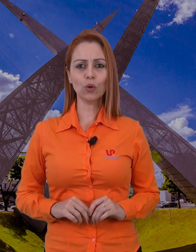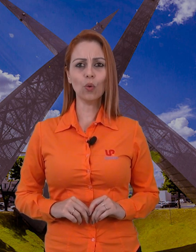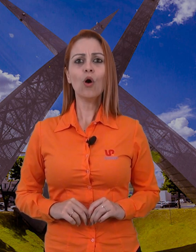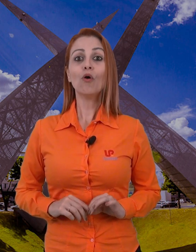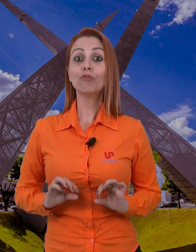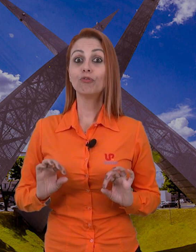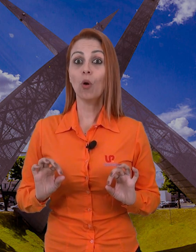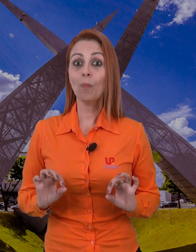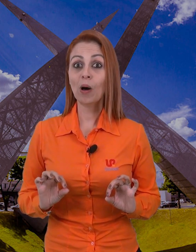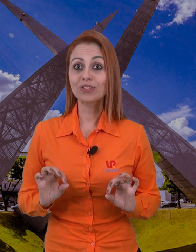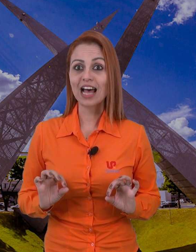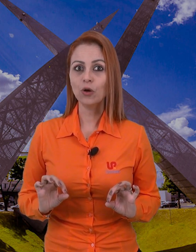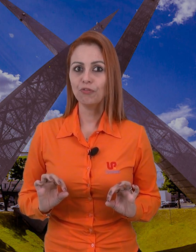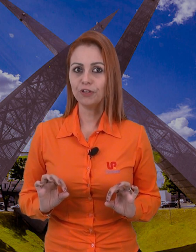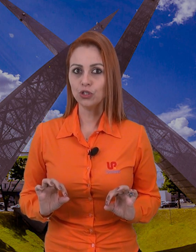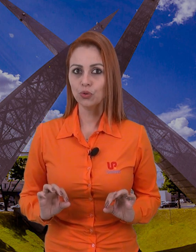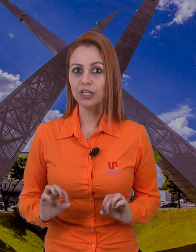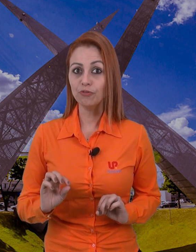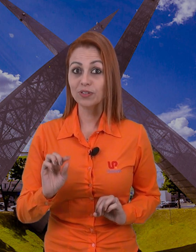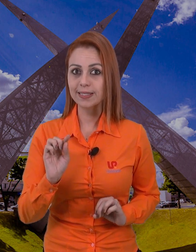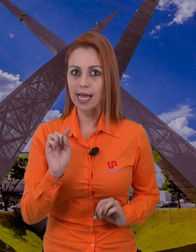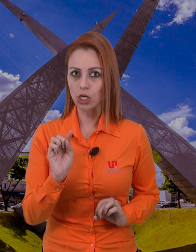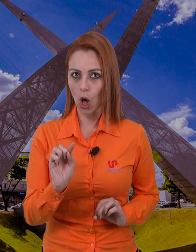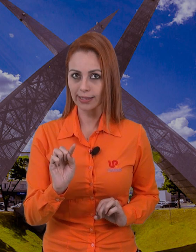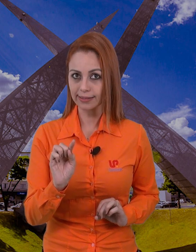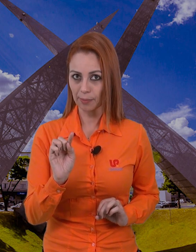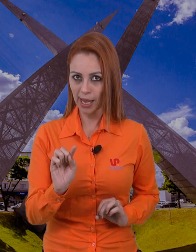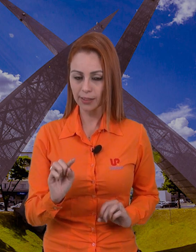Vou pausar o vídeo e você anota, tá bem?